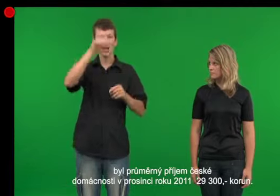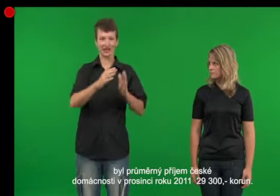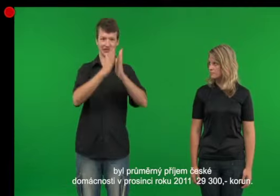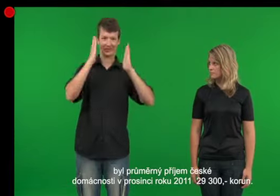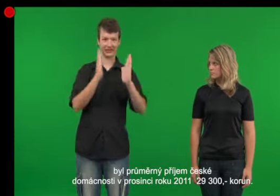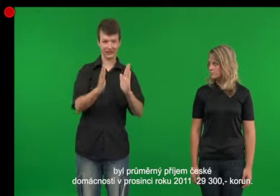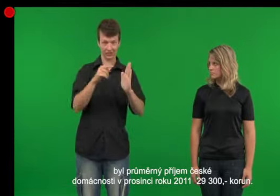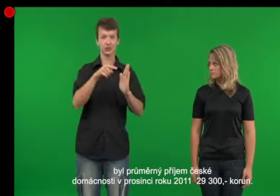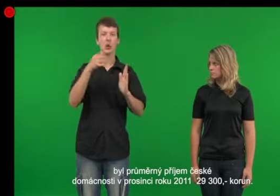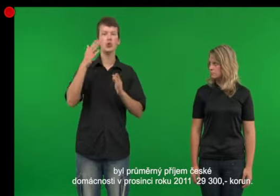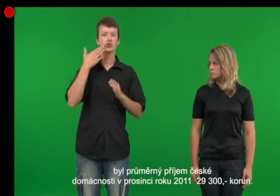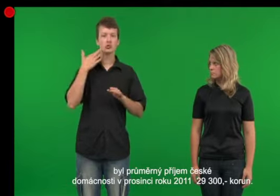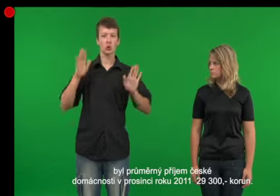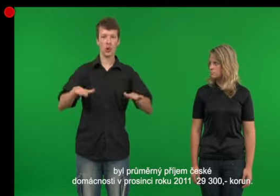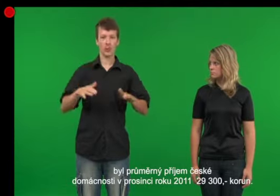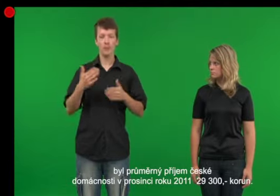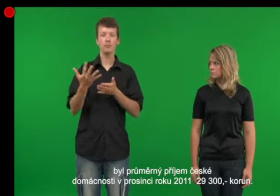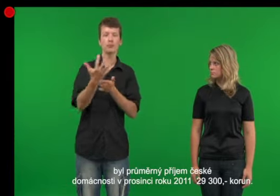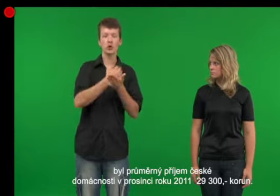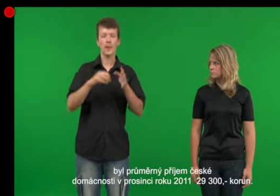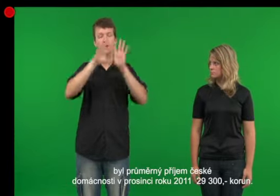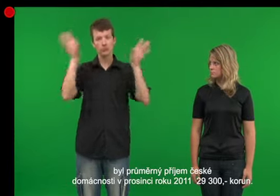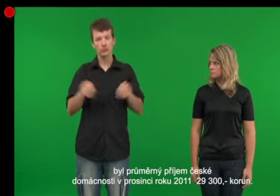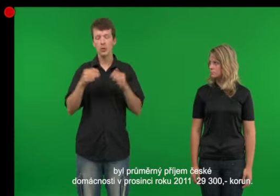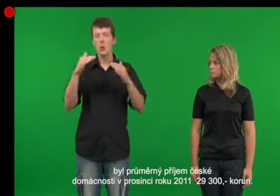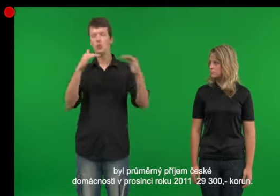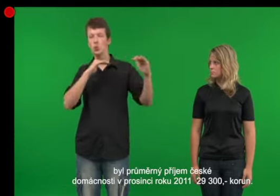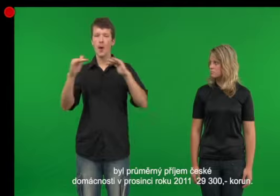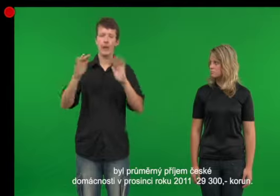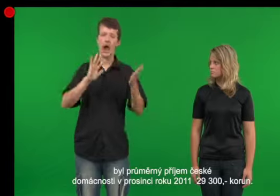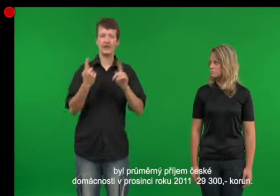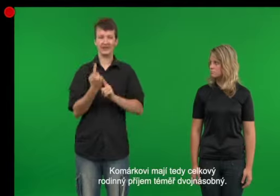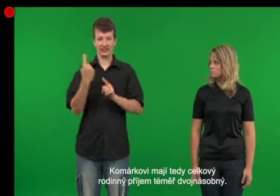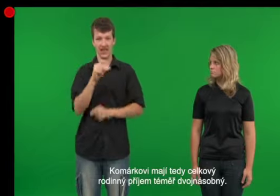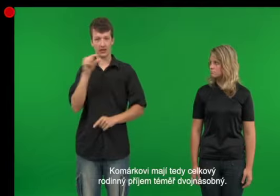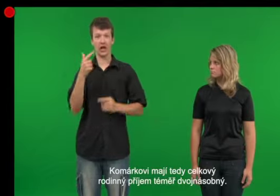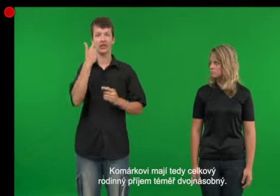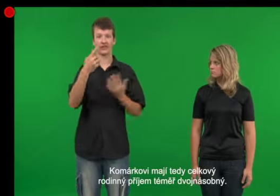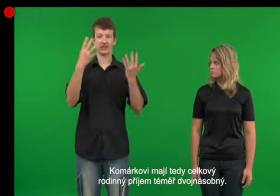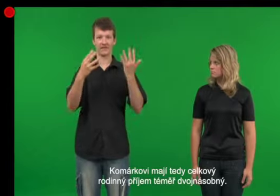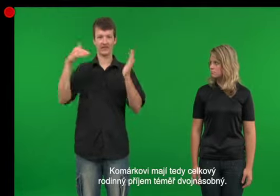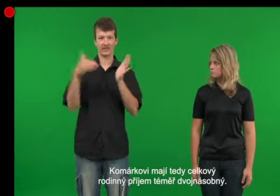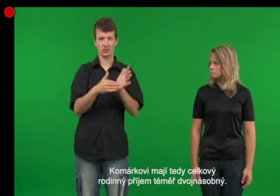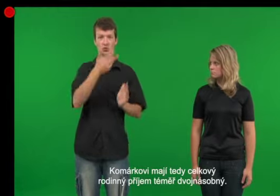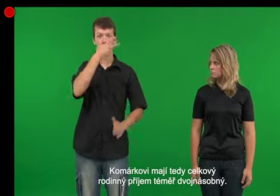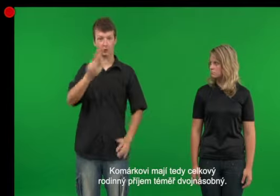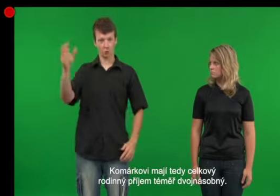29 300 Kč. Komárkovi mají tedy celkový rodinný příjem, ten